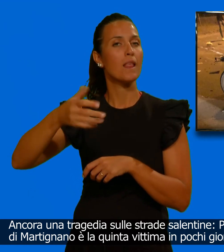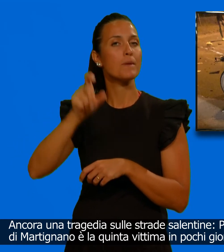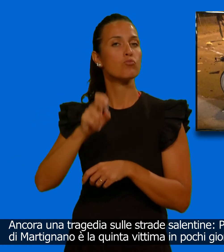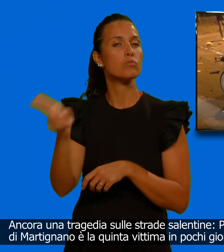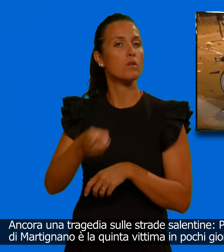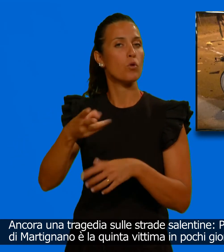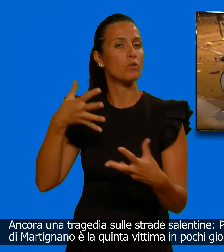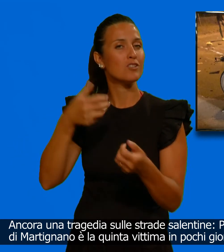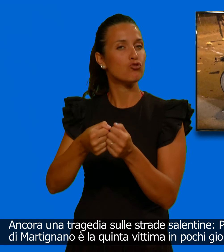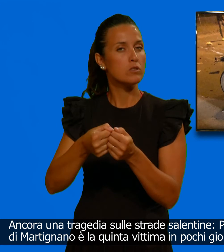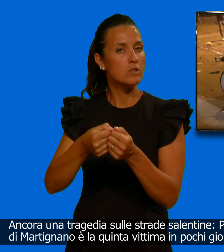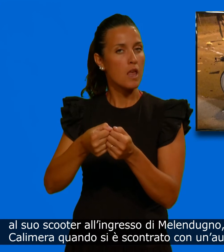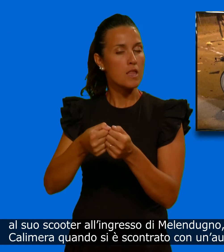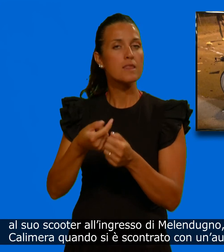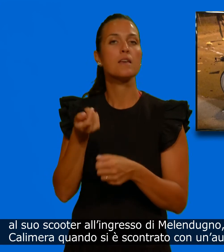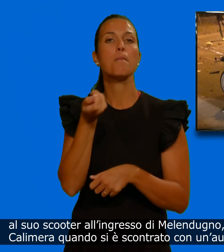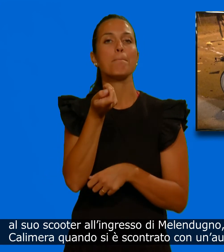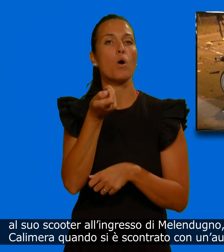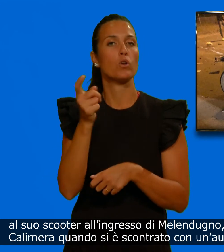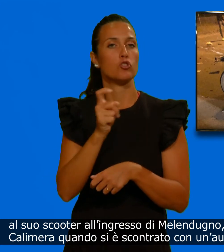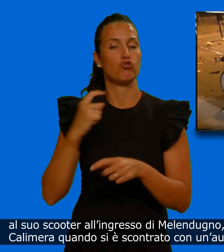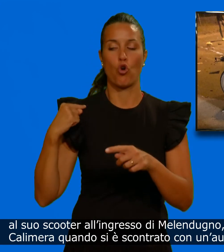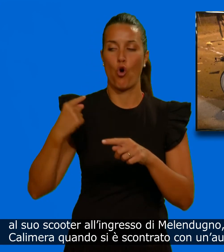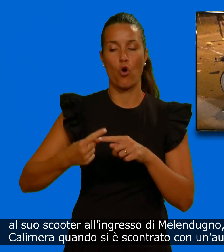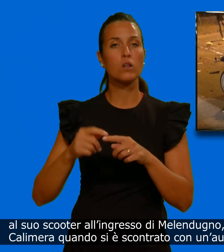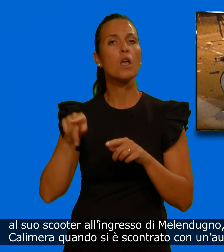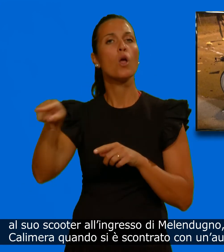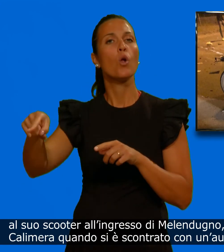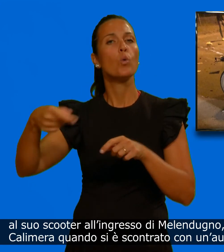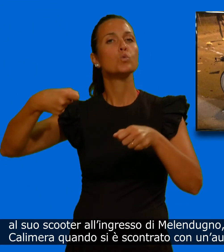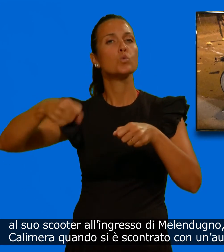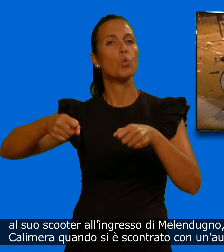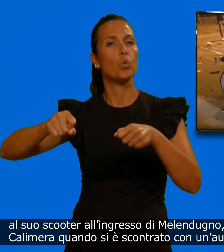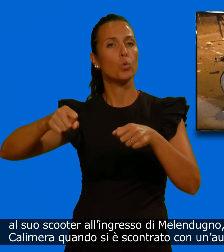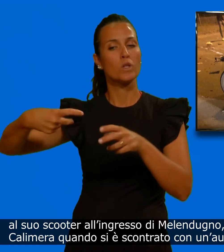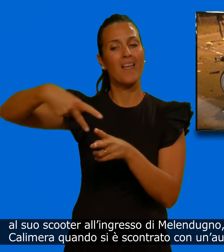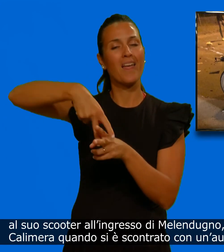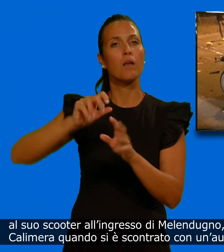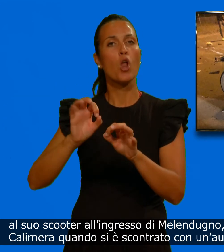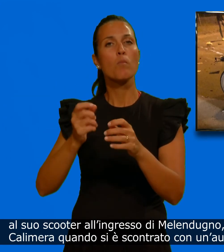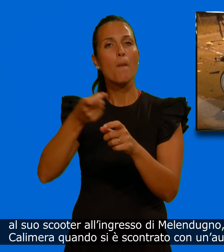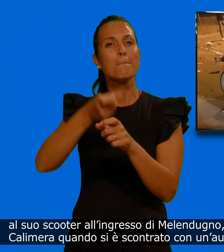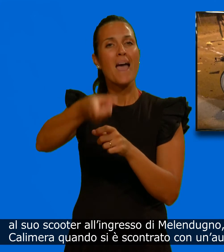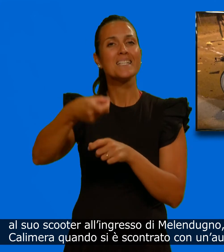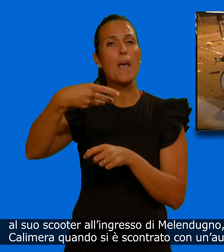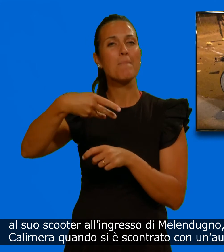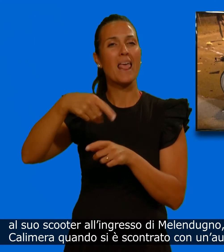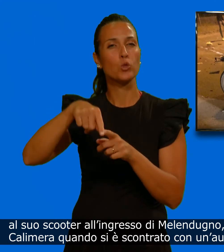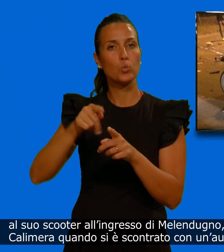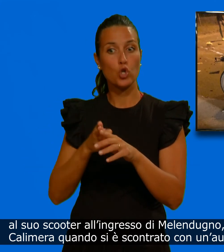L'uomo era in sella al suo scooter all'ingresso di Melendugno. Sulla provinciale per Calimera.